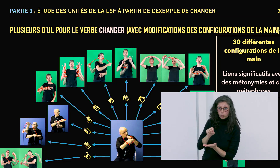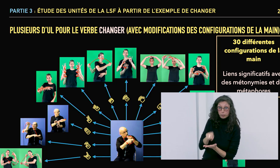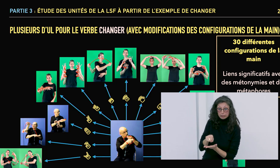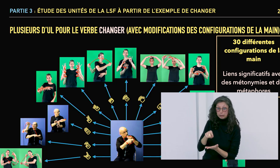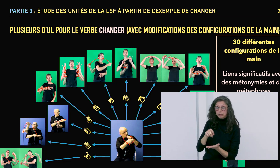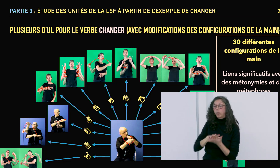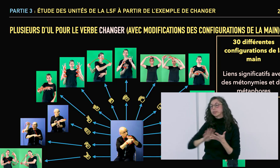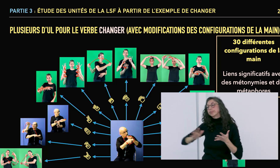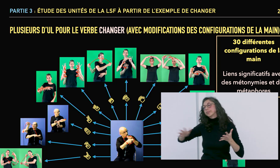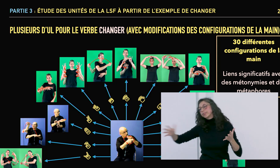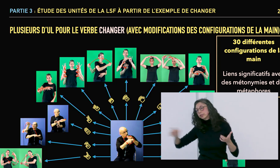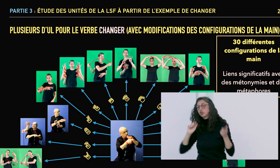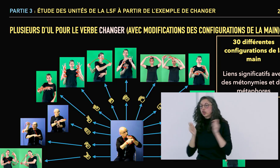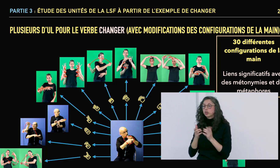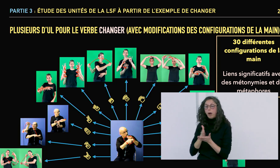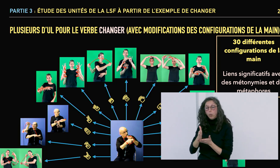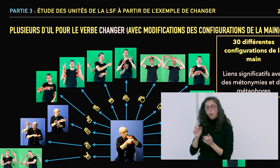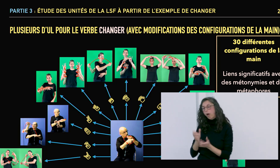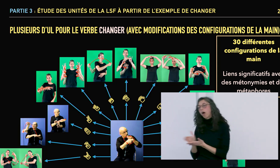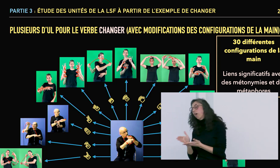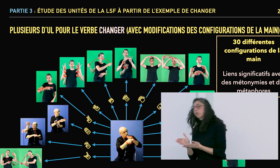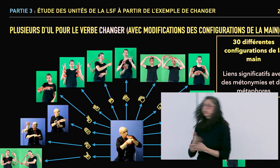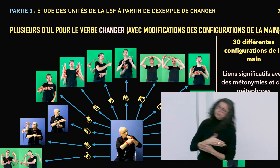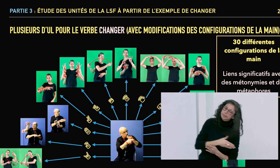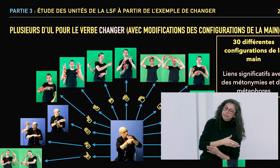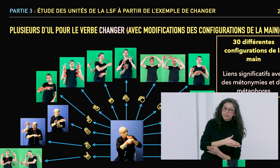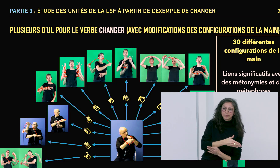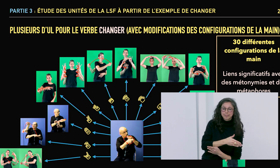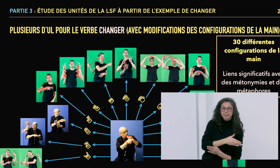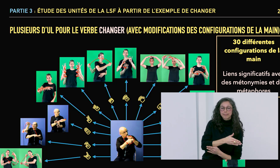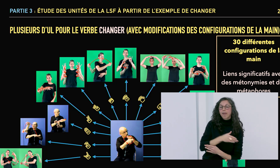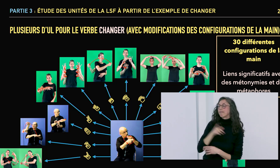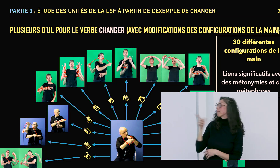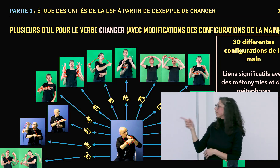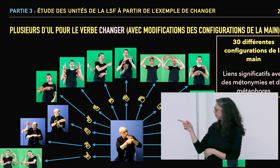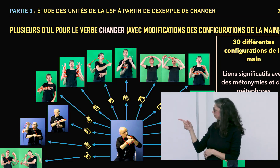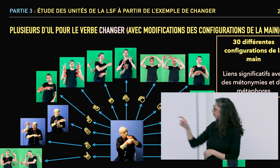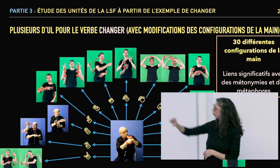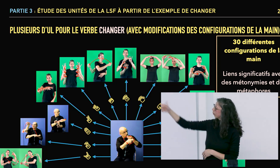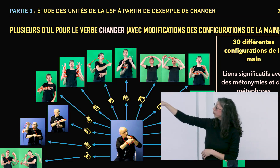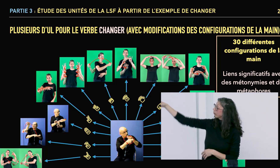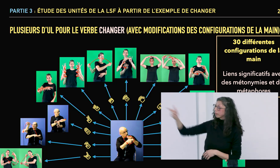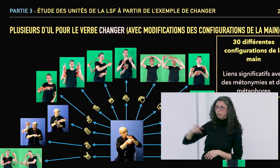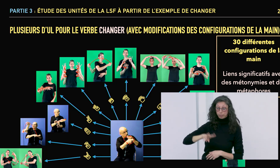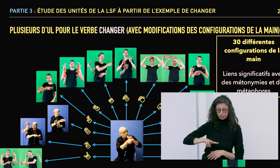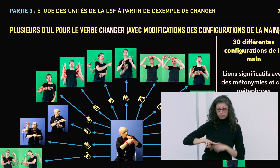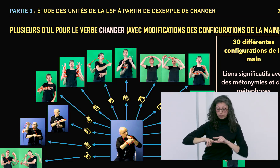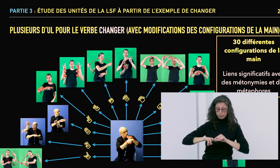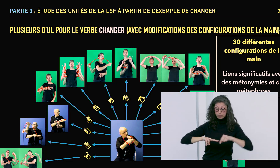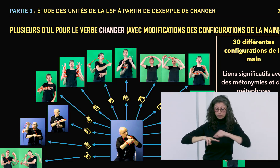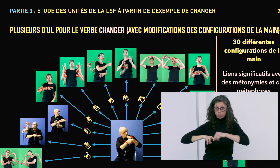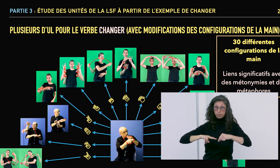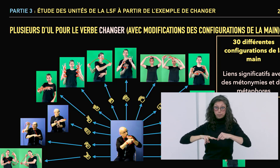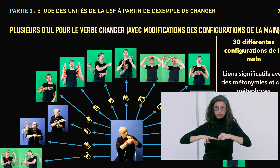On a aussi notre configuration plutôt main plate où on change de parcours. Par exemple, de parcours universitaire, je choisissais ce parcours et je suis parti sur un autre